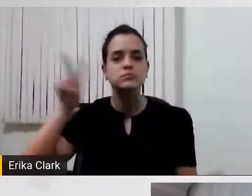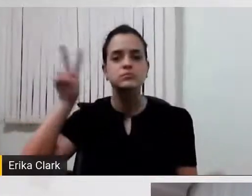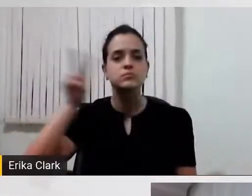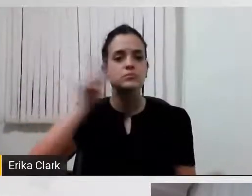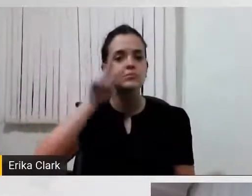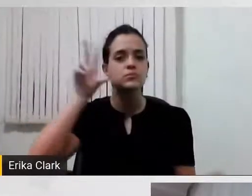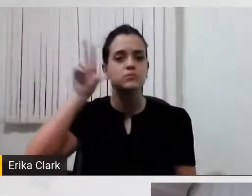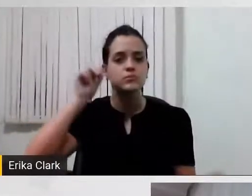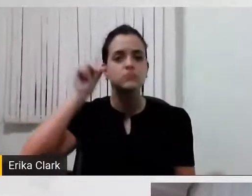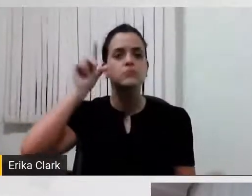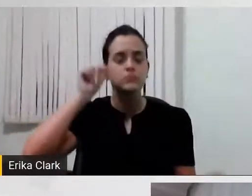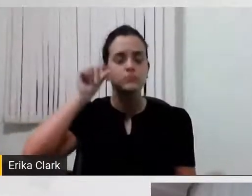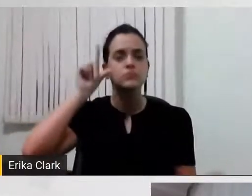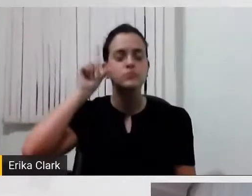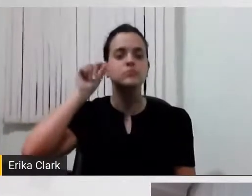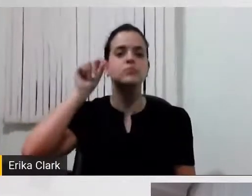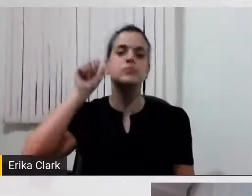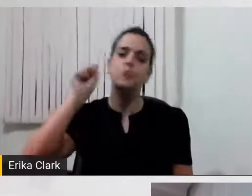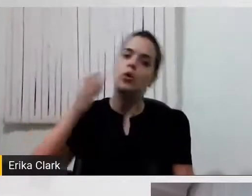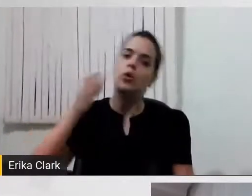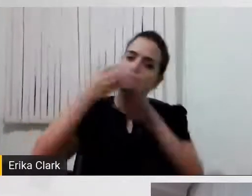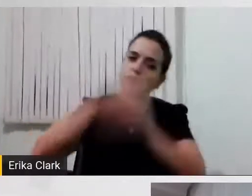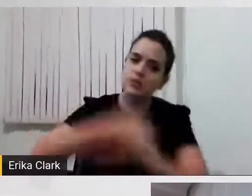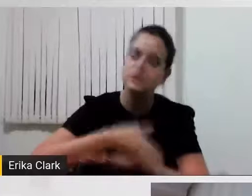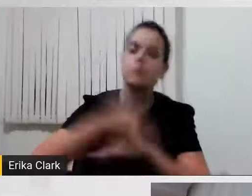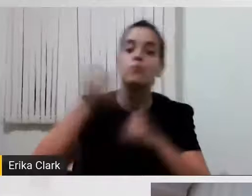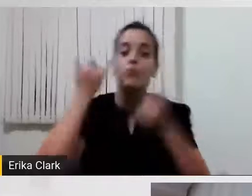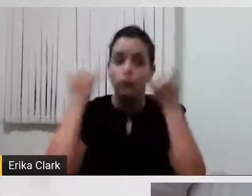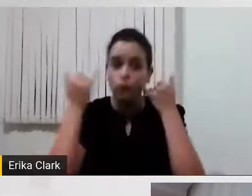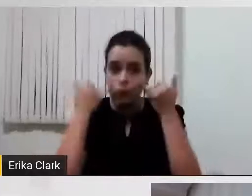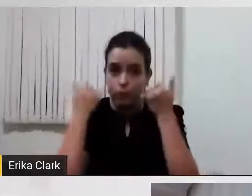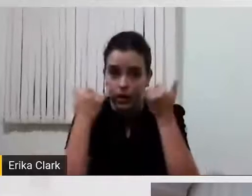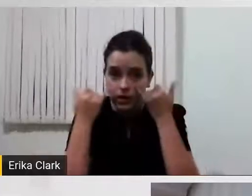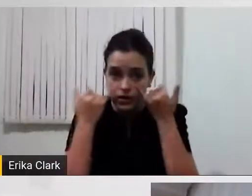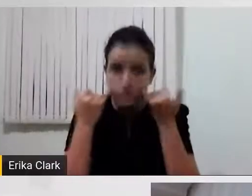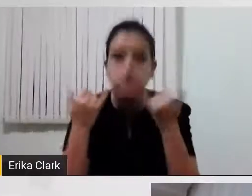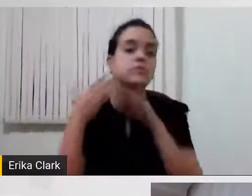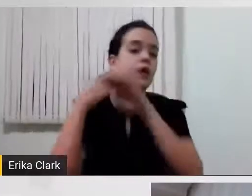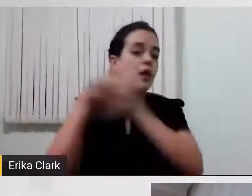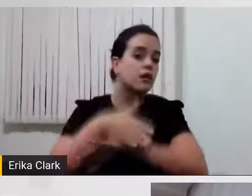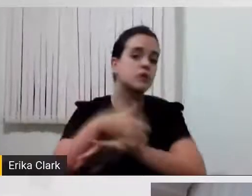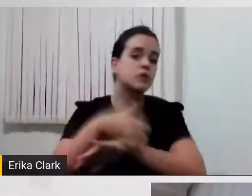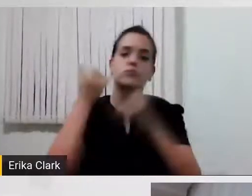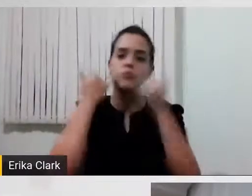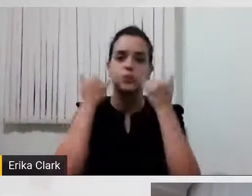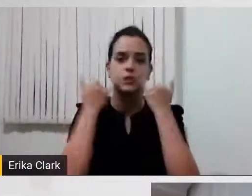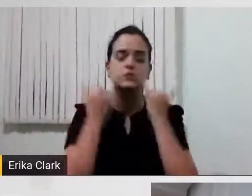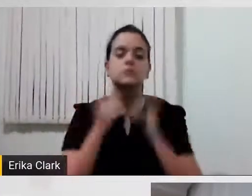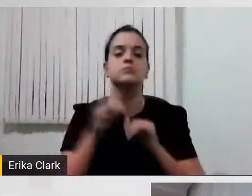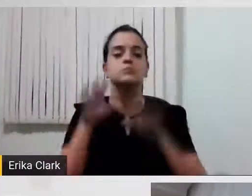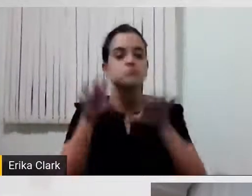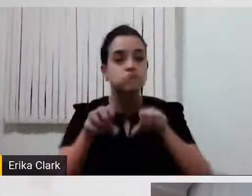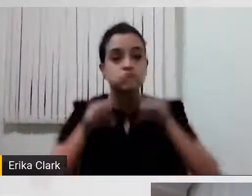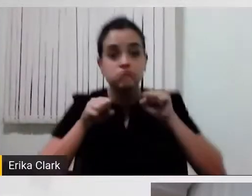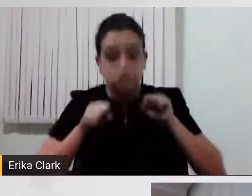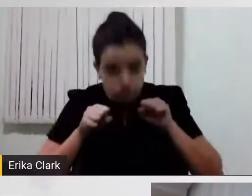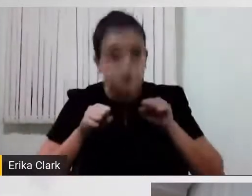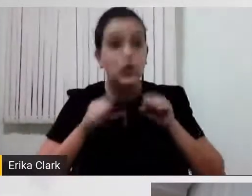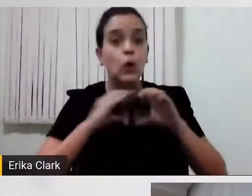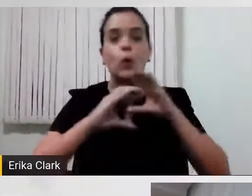E ali no computador ela pode acessar informações, adentrar informações, se comunicar com quem está do outro lado,